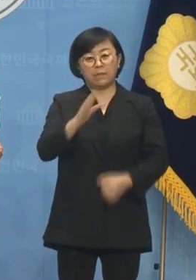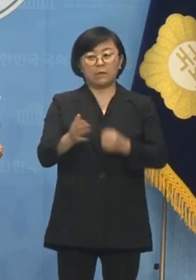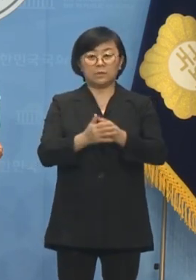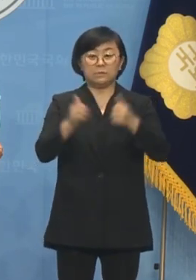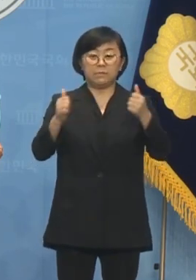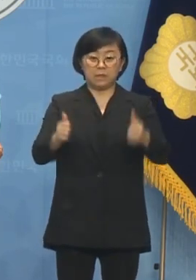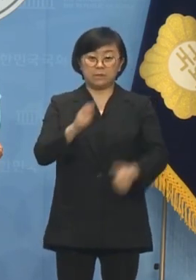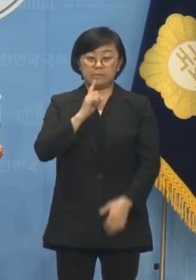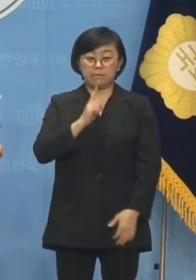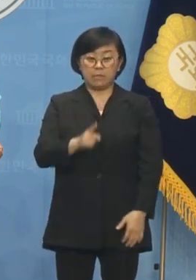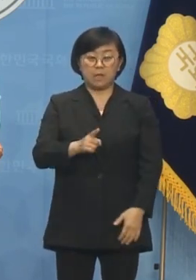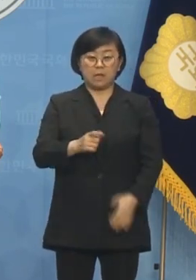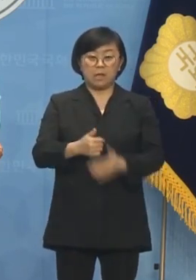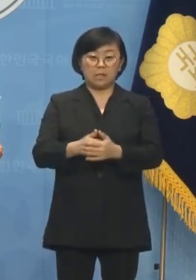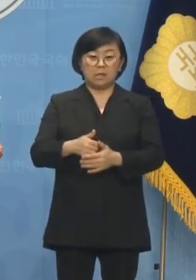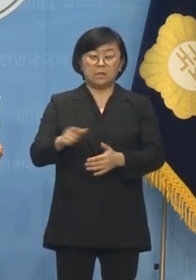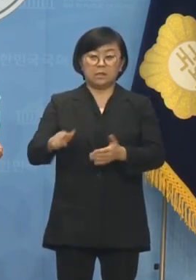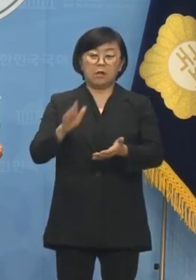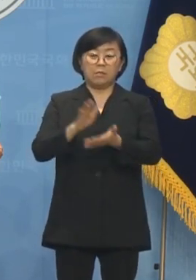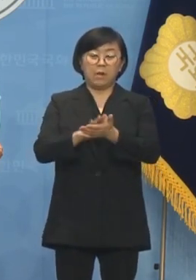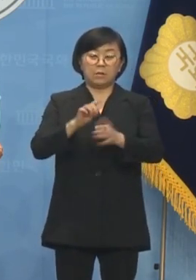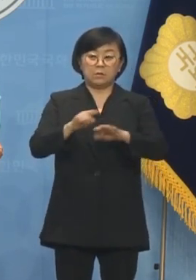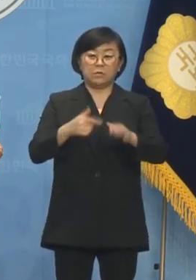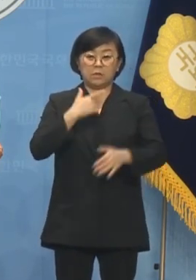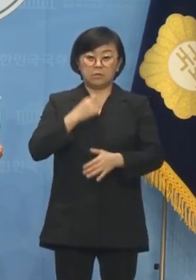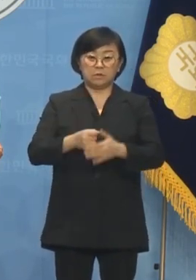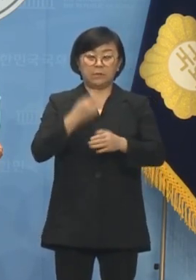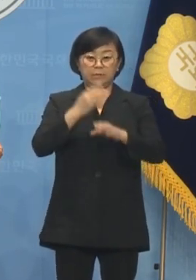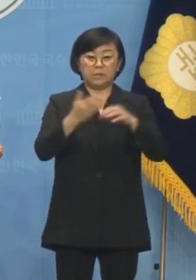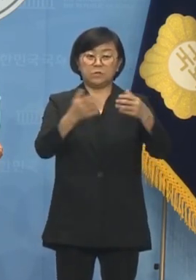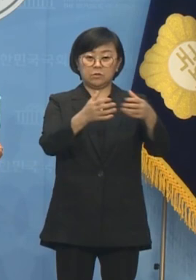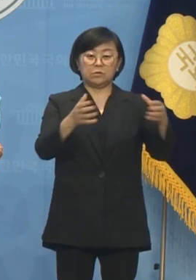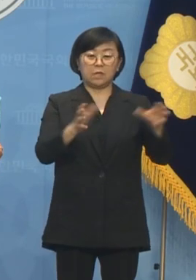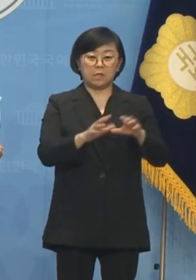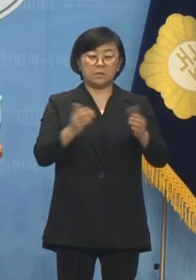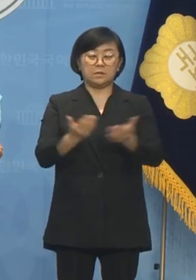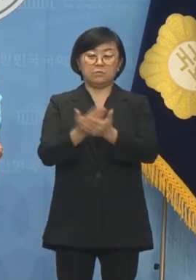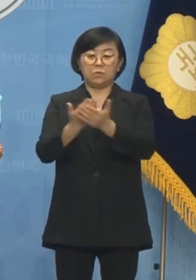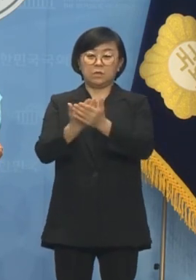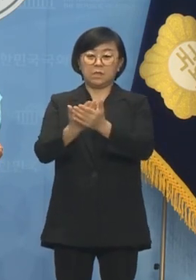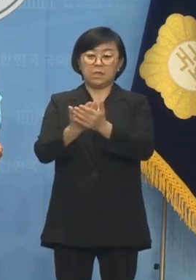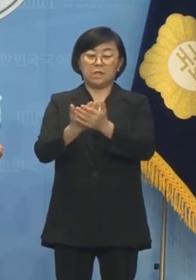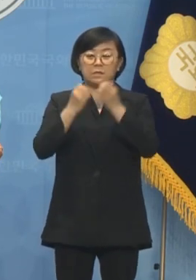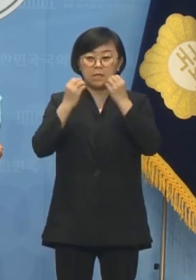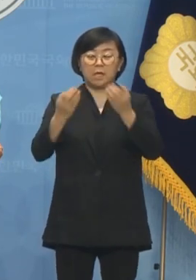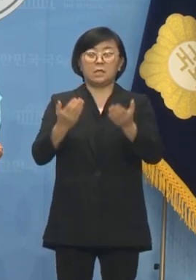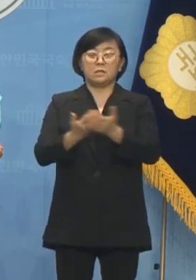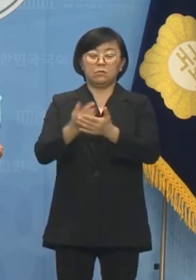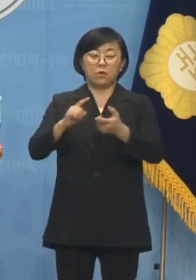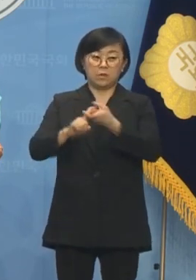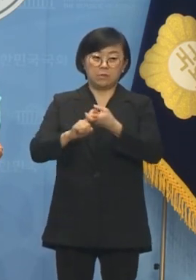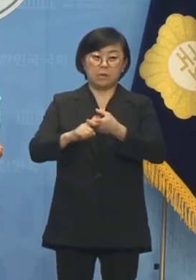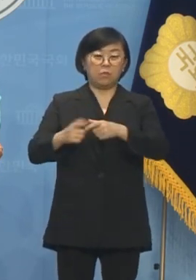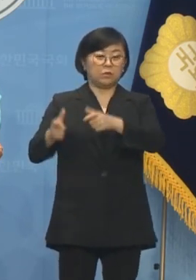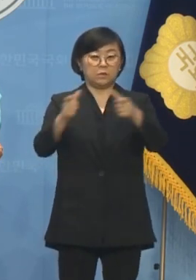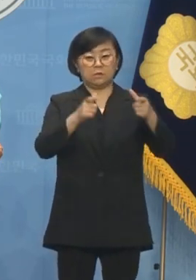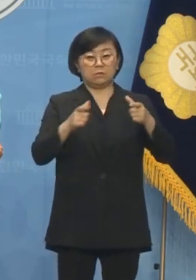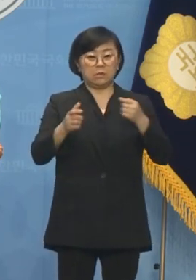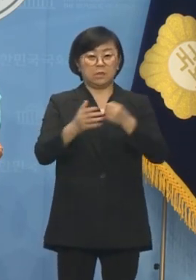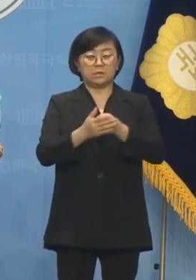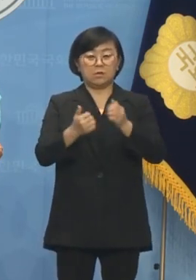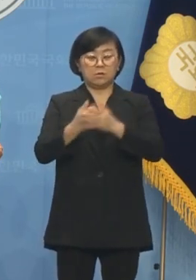심판이라는 전국 유일의 열망을 실현하고자 더불어민주당, 진보당, 새 진보연합은 전국의 모든 지역구에서